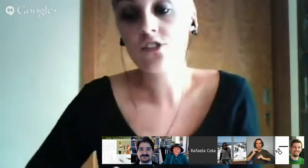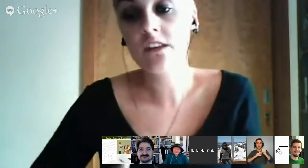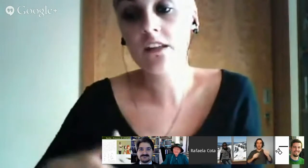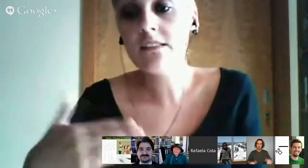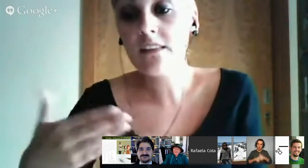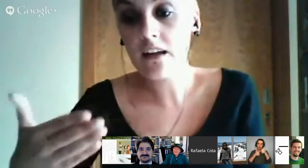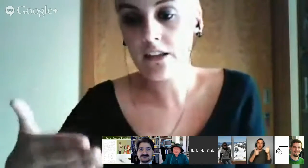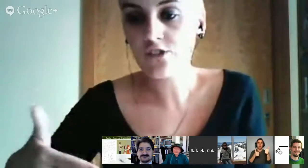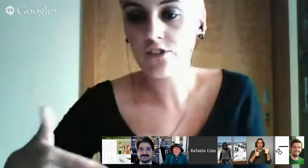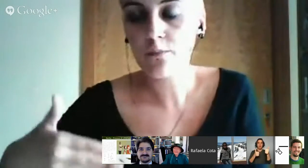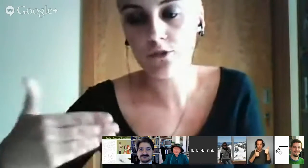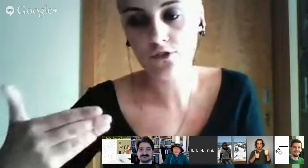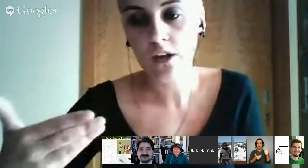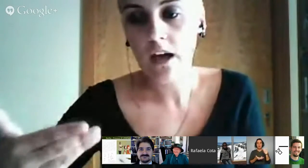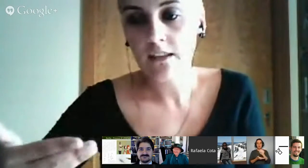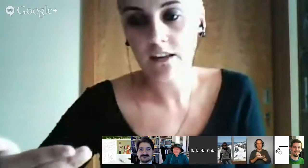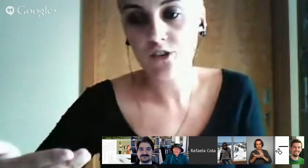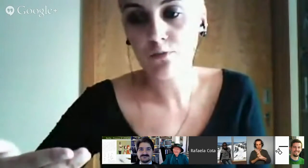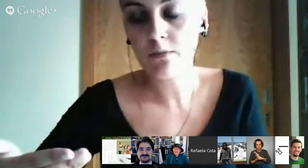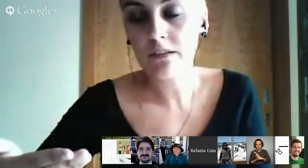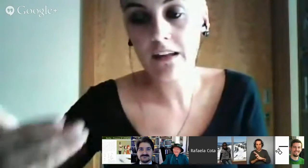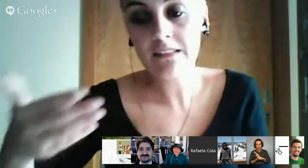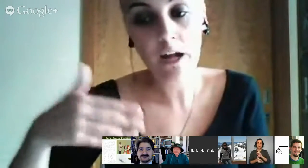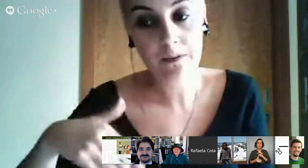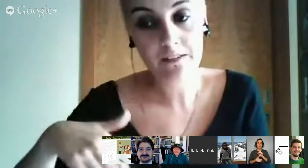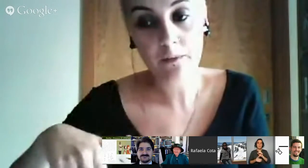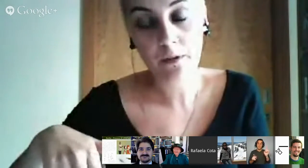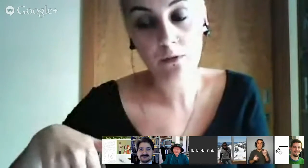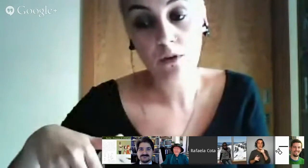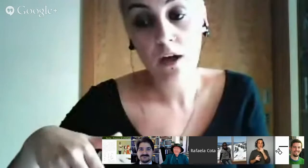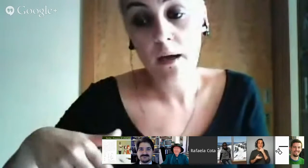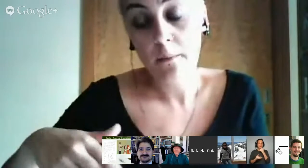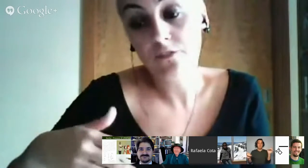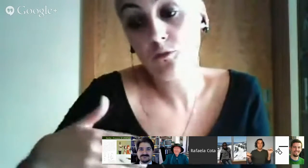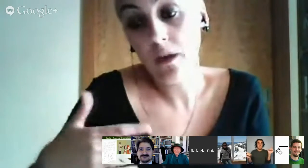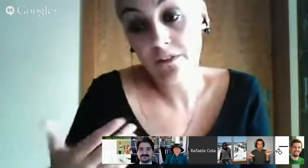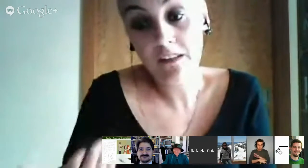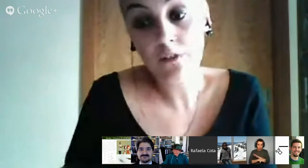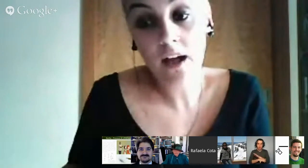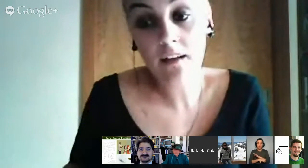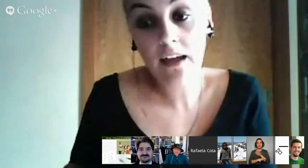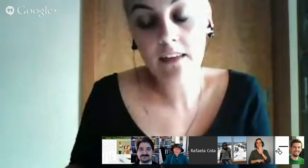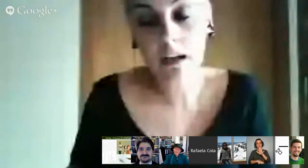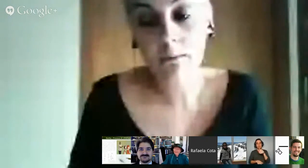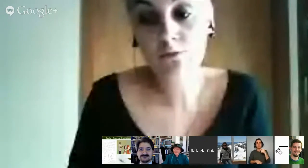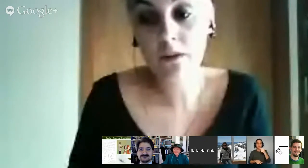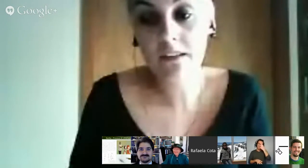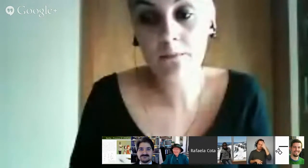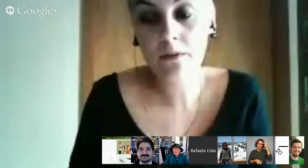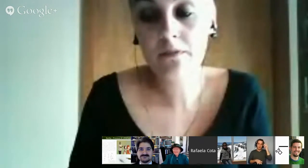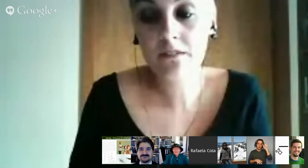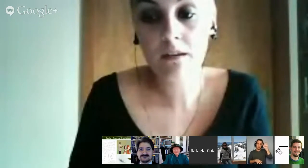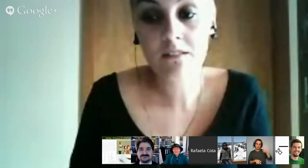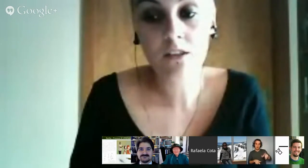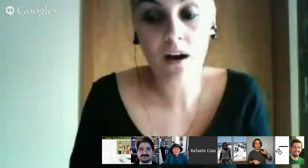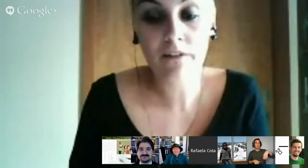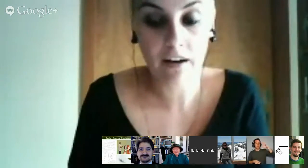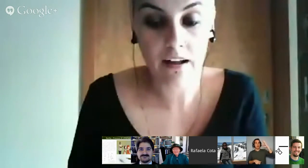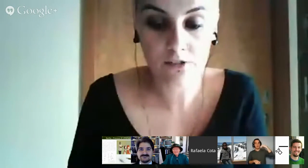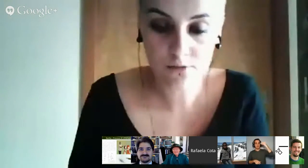antes de ser editado antes de ser disponibilizado terá que passar pela supervisão de alguém que tenha má experiência para perceber se não há falhas